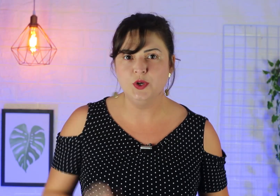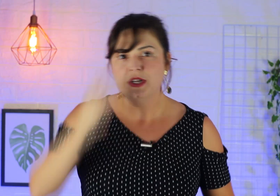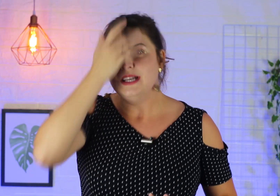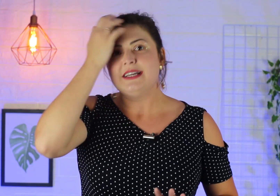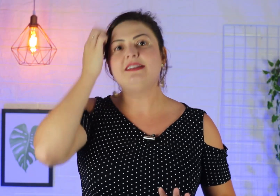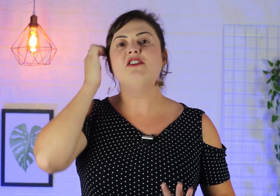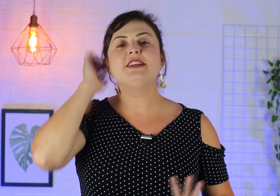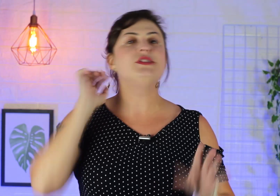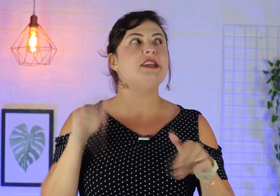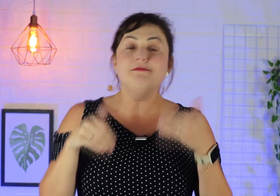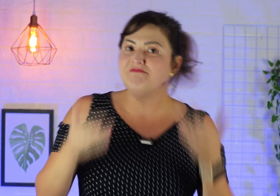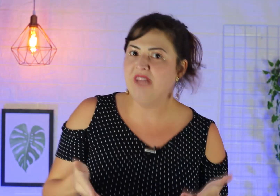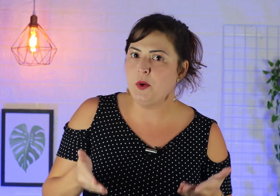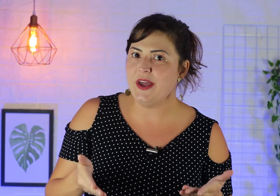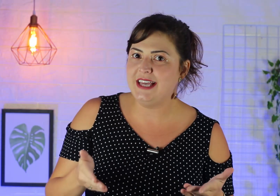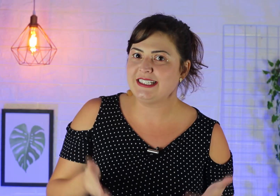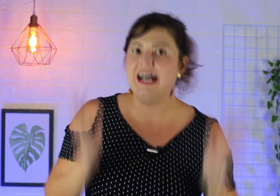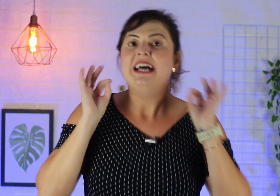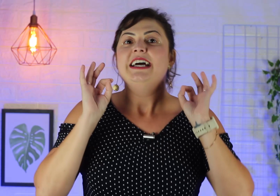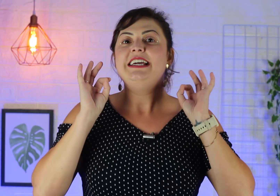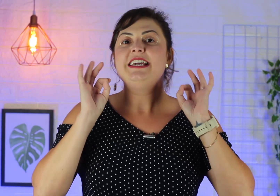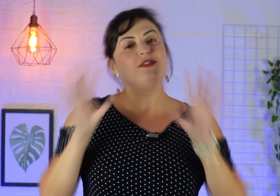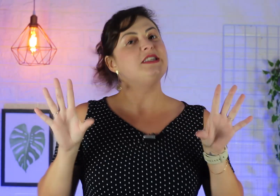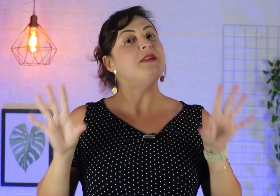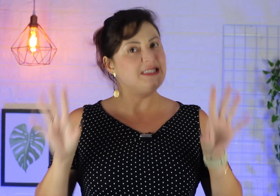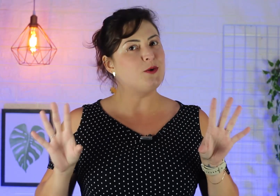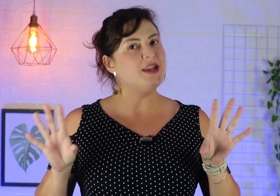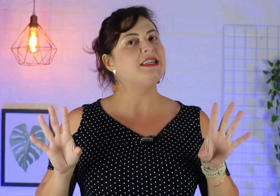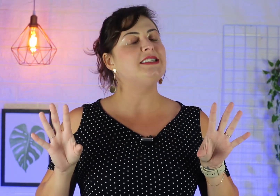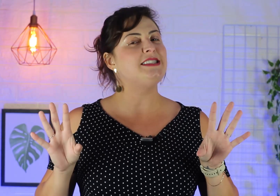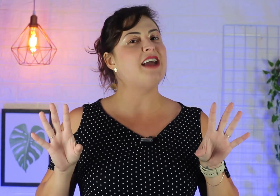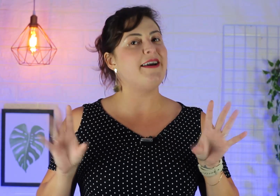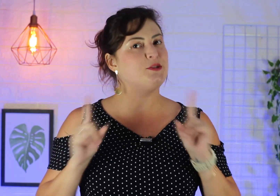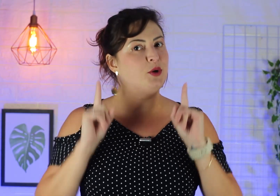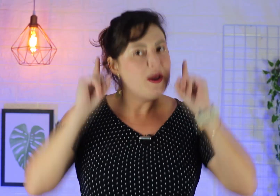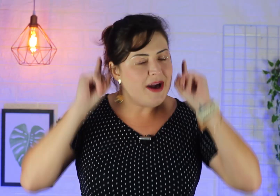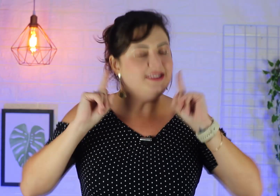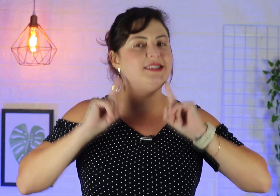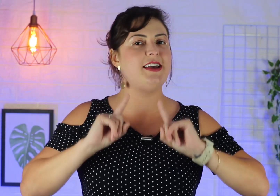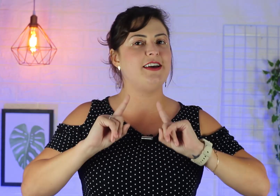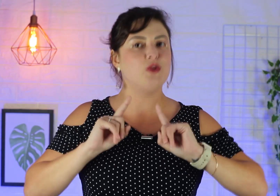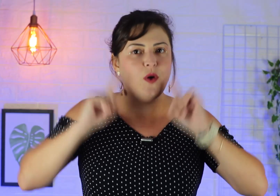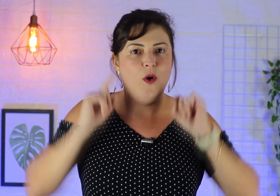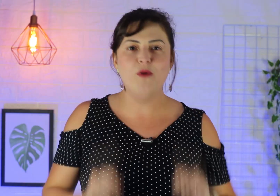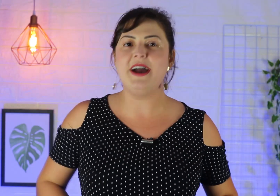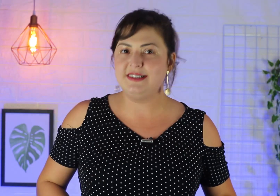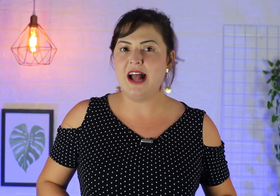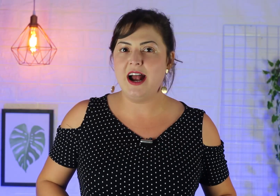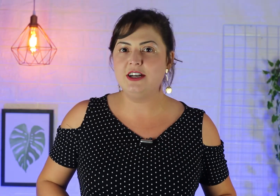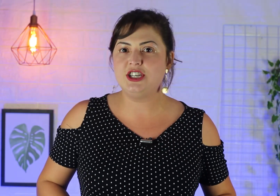que talvez você não conheça e que você precisa conhecer esses sinais, porque mais cedo ou mais tarde,